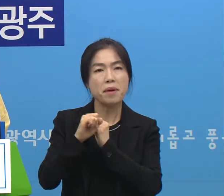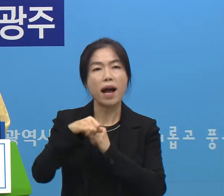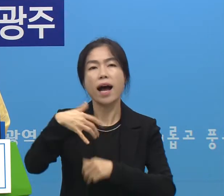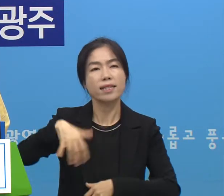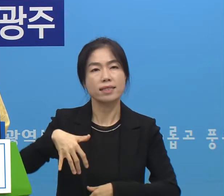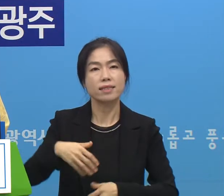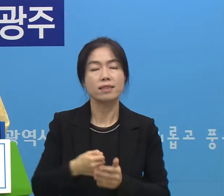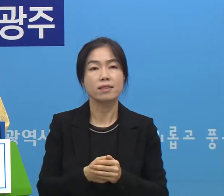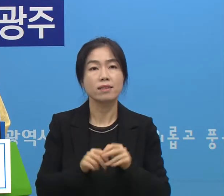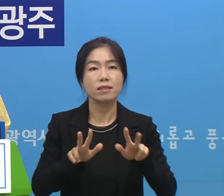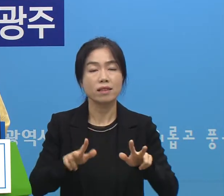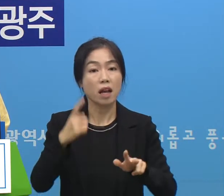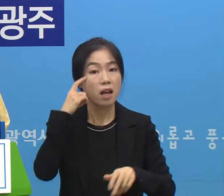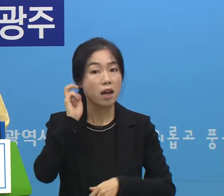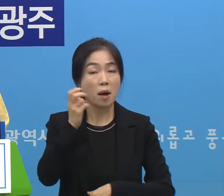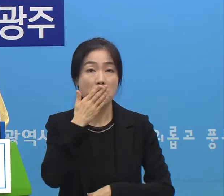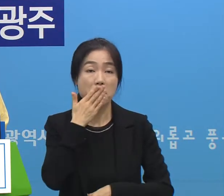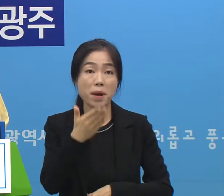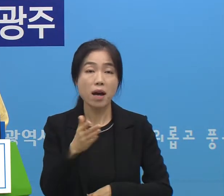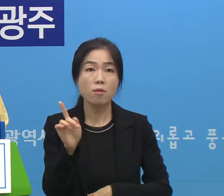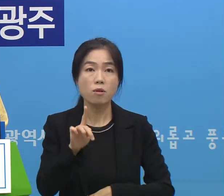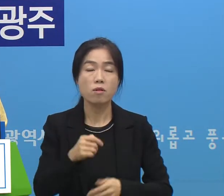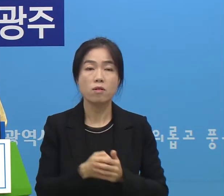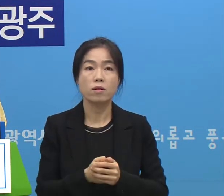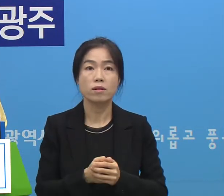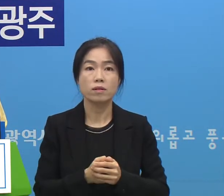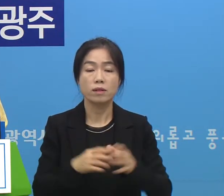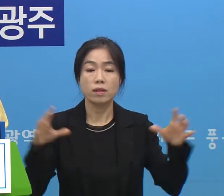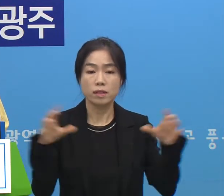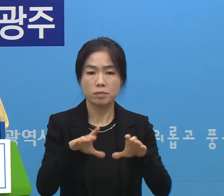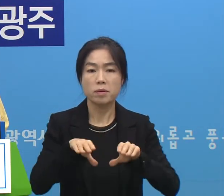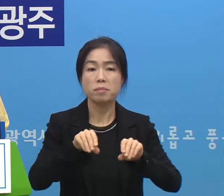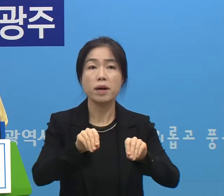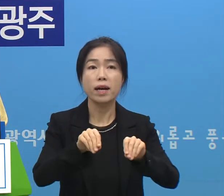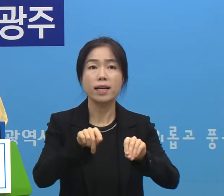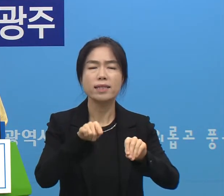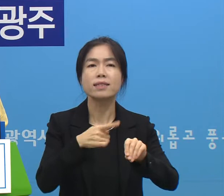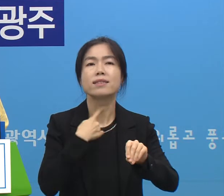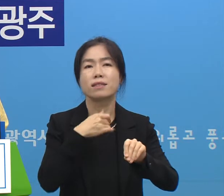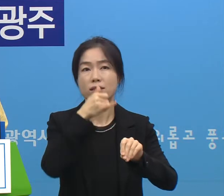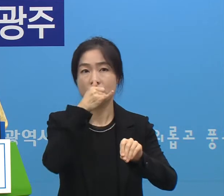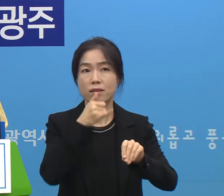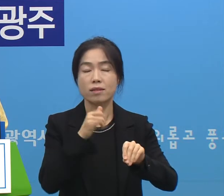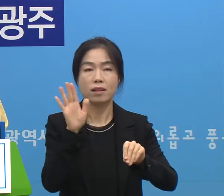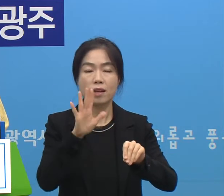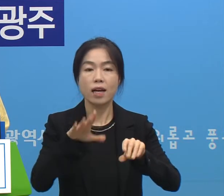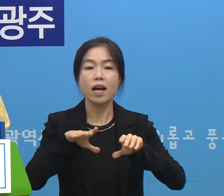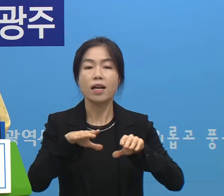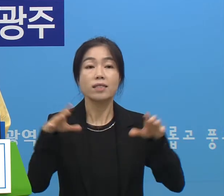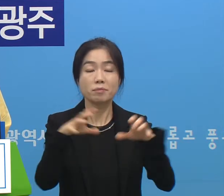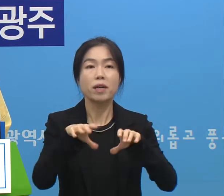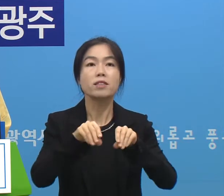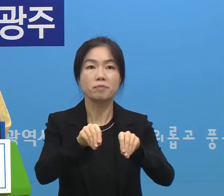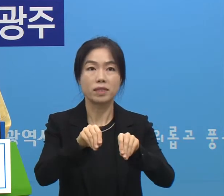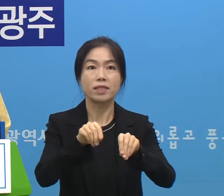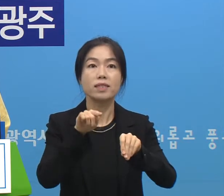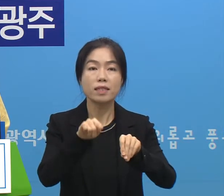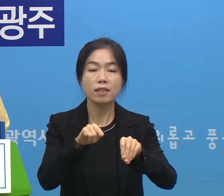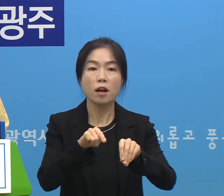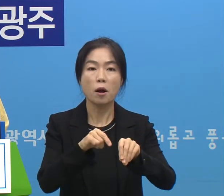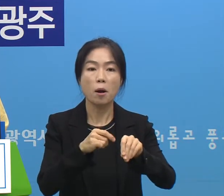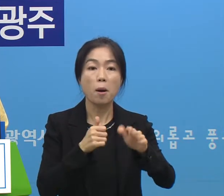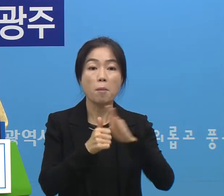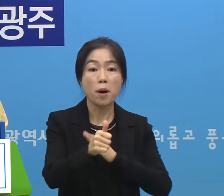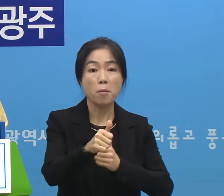우선 예측 가능한 게 집합 제한을 한 게 저희가 있습니다 아니 집합 금지 방문